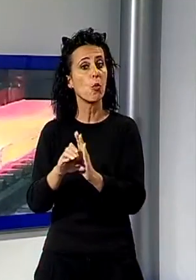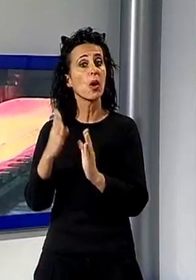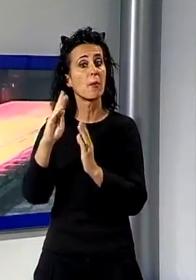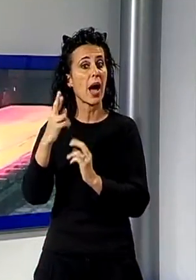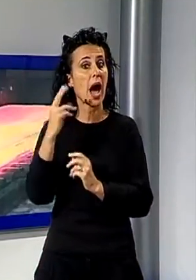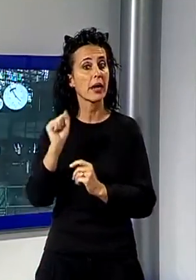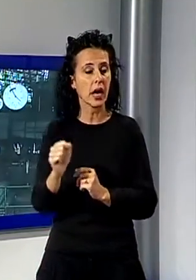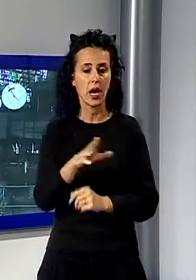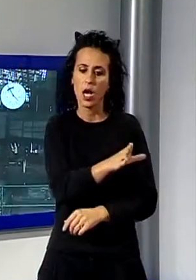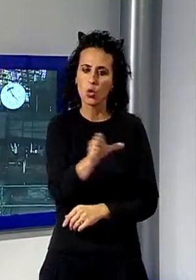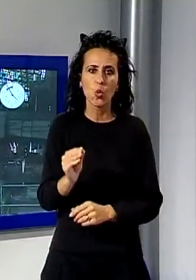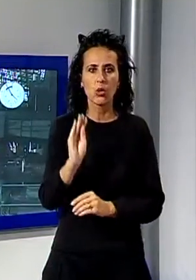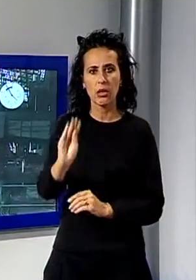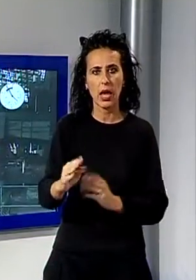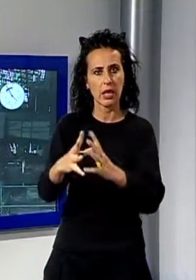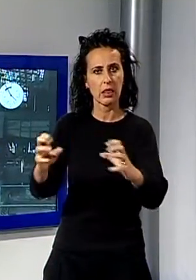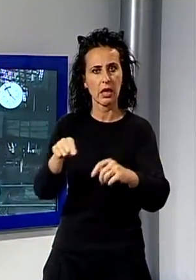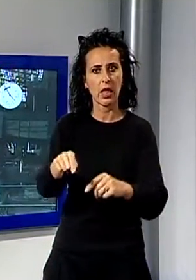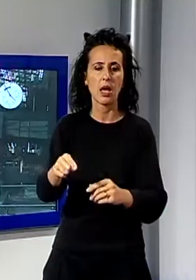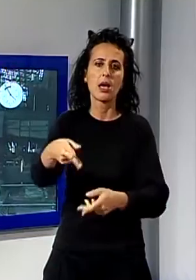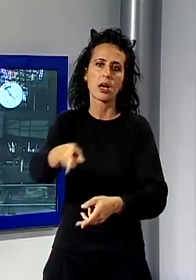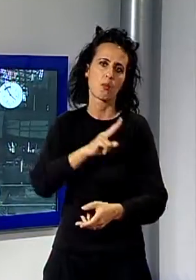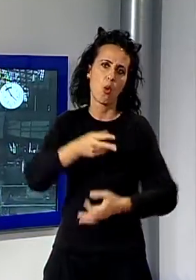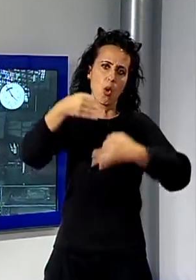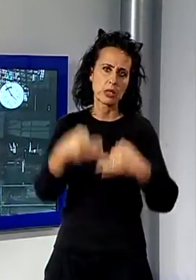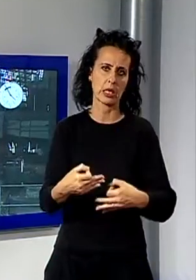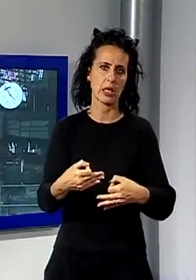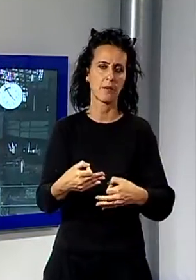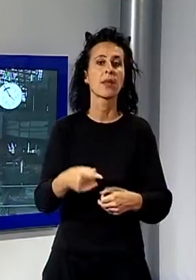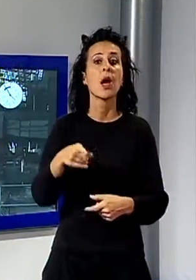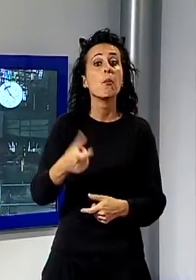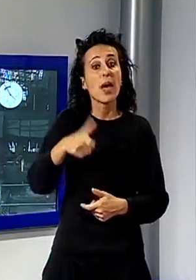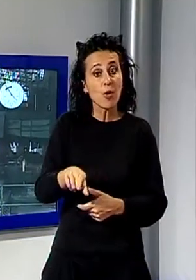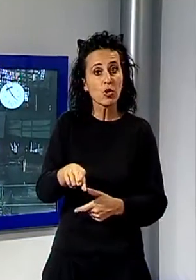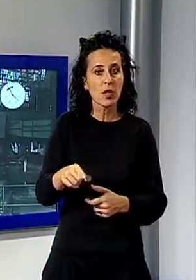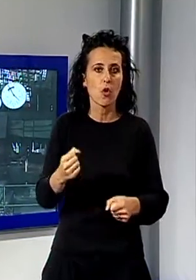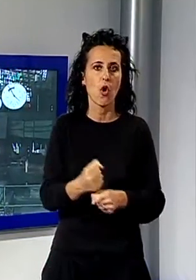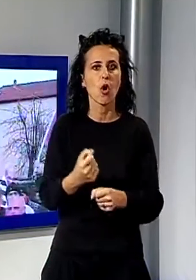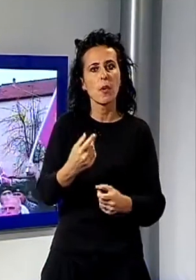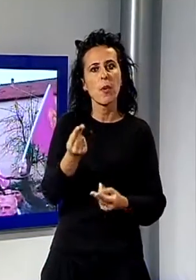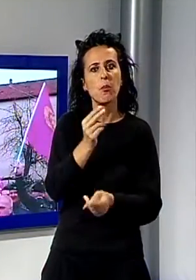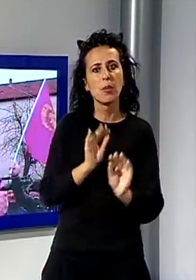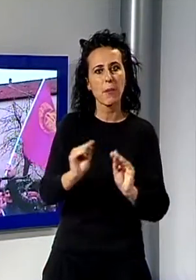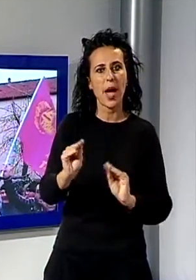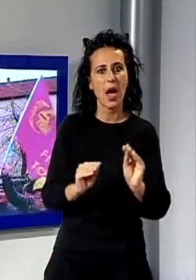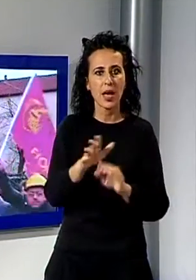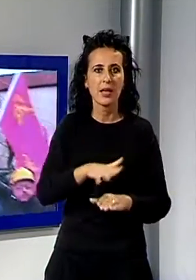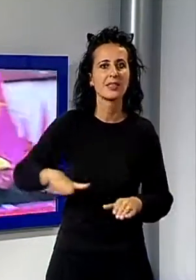certe alla multinazionale e per questo stanno lavorando all'attivazione di un tavolo di confronto in cui l'azienda sieda al